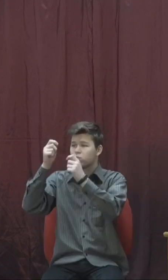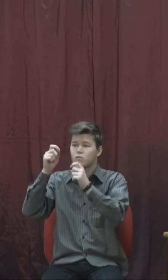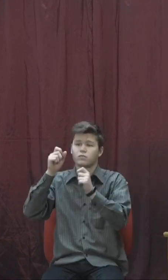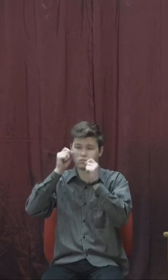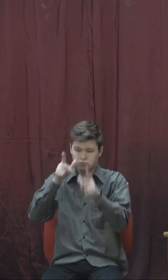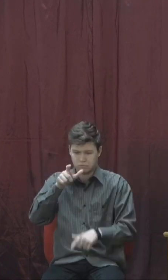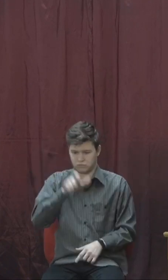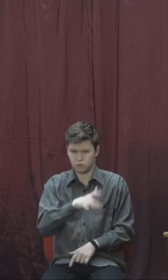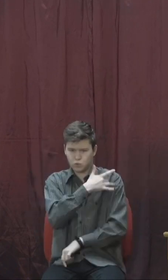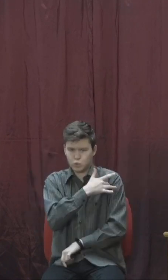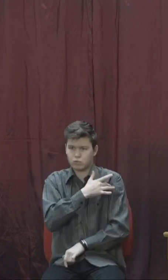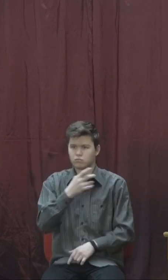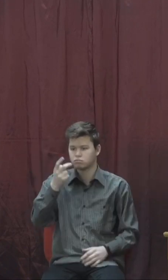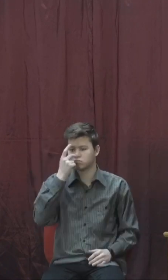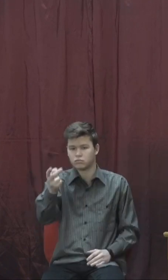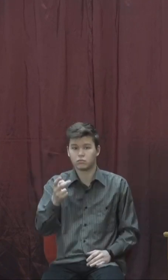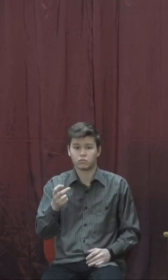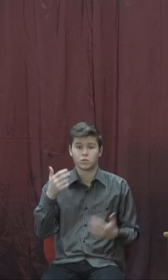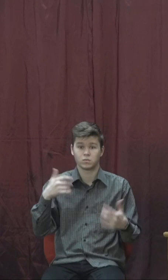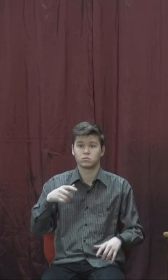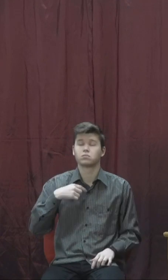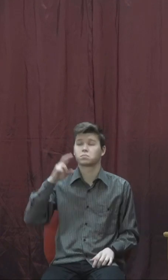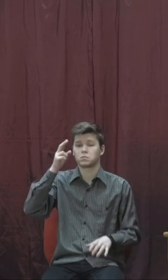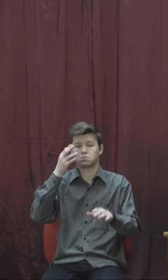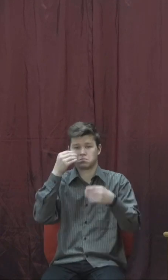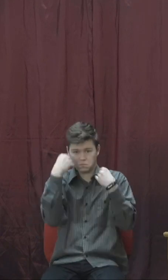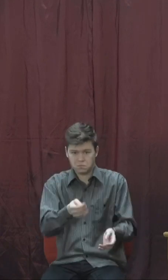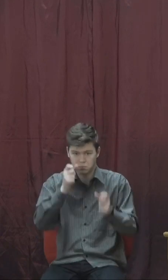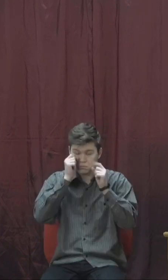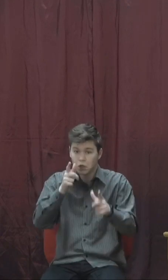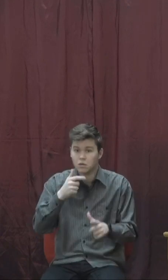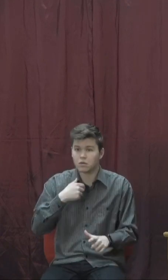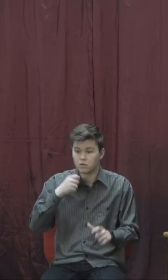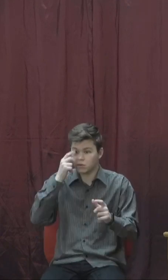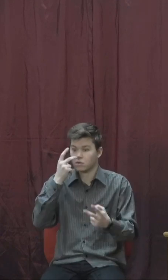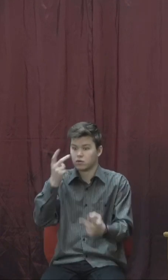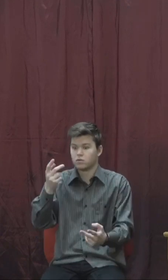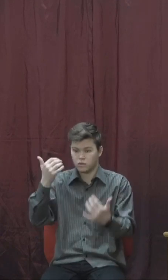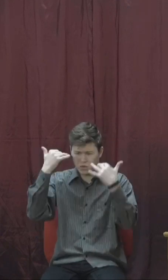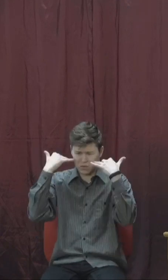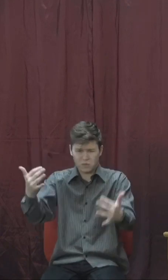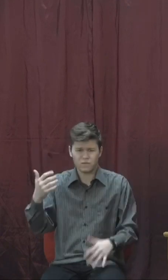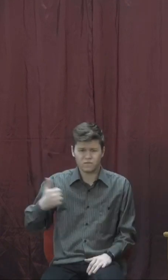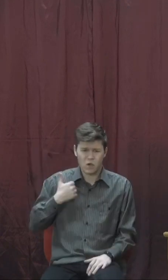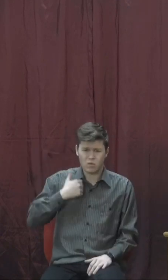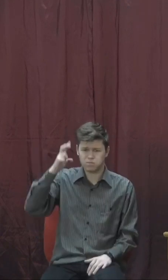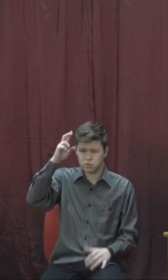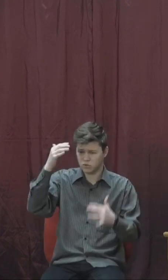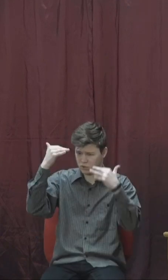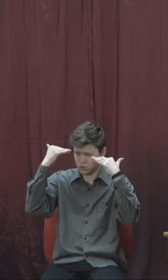Господі очі того слуги, і він побачив, а ось гора повна коней та огняних колесниць навколо